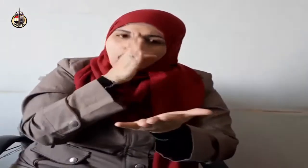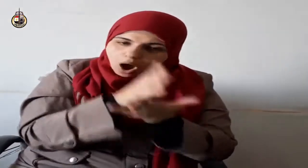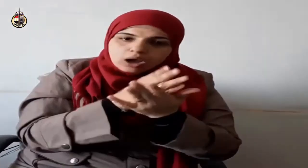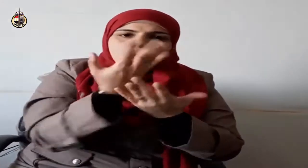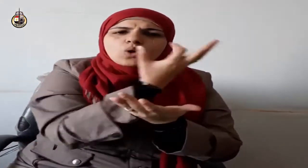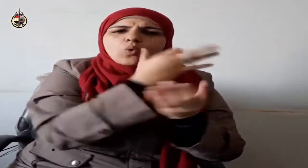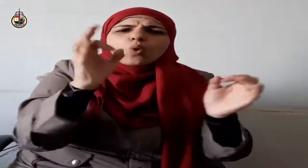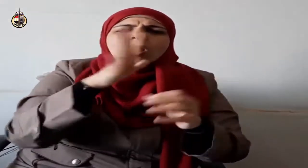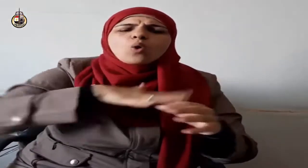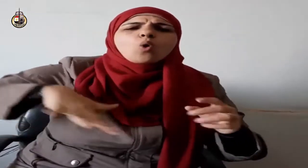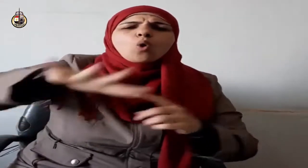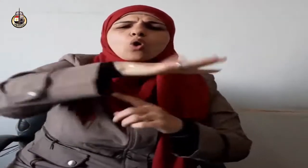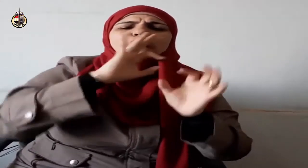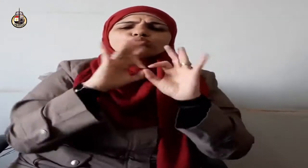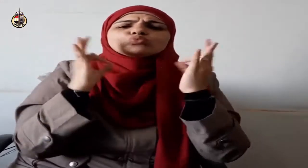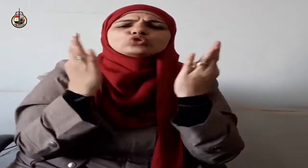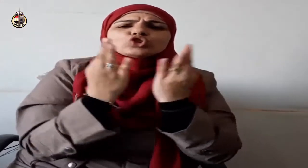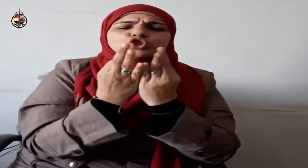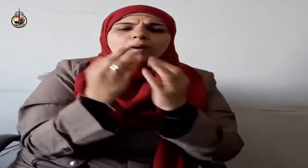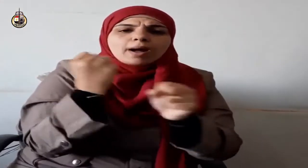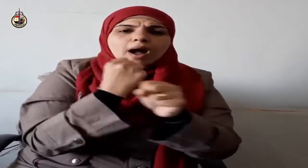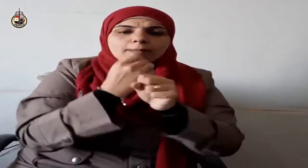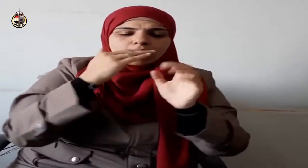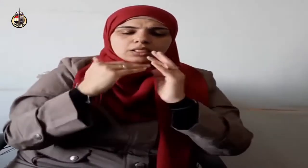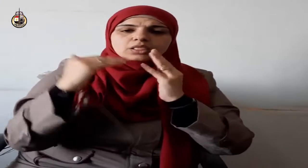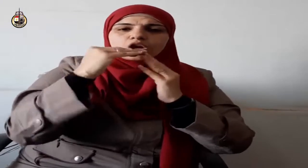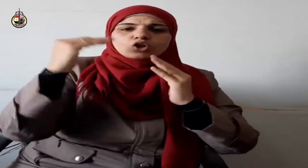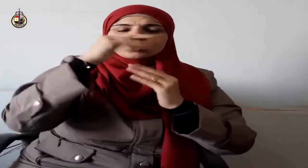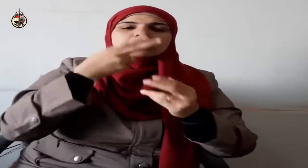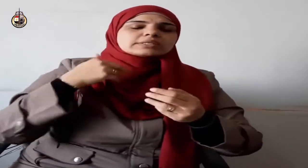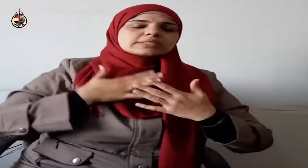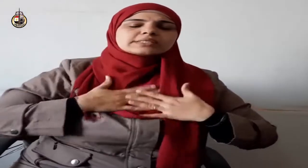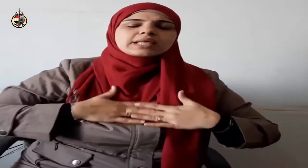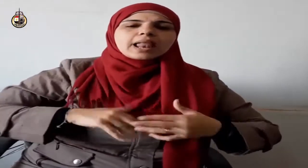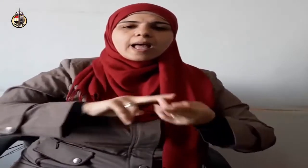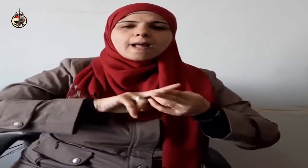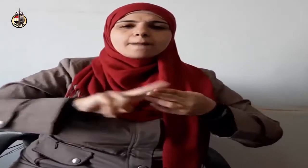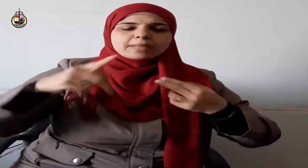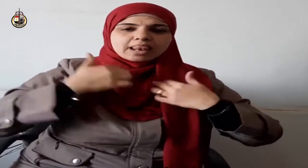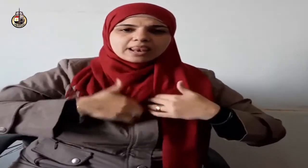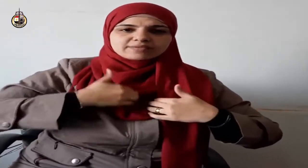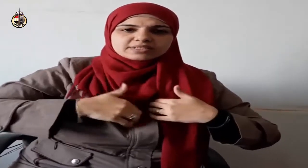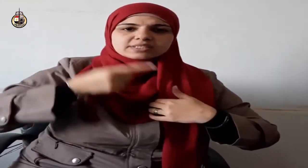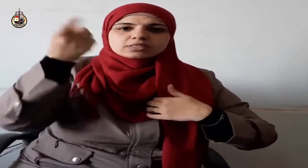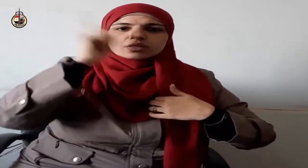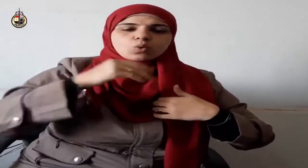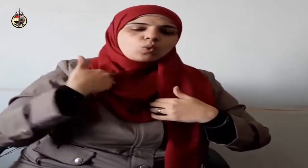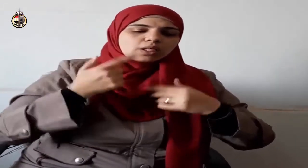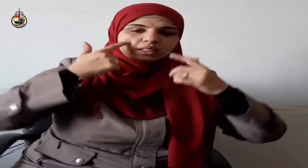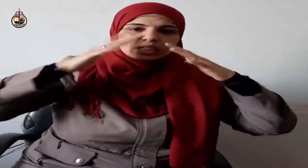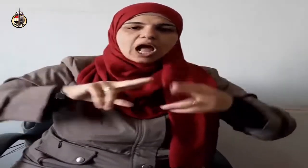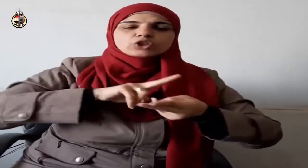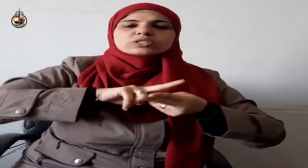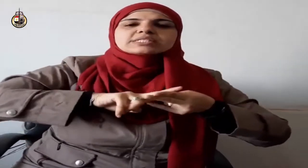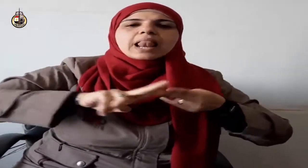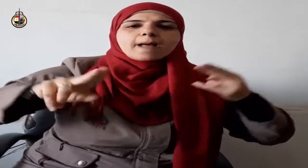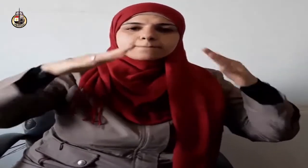وما يمسك فلا مرسل له من بعده وهو العزيز الحكيم